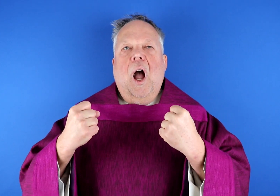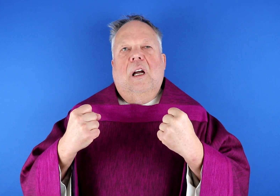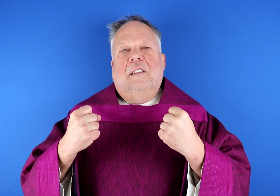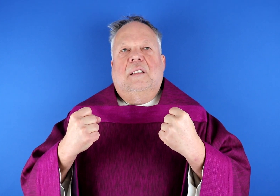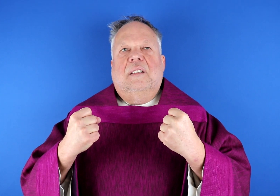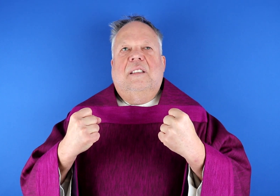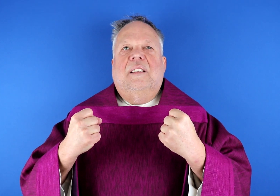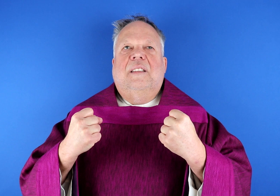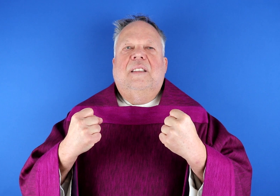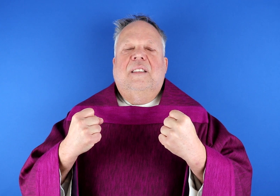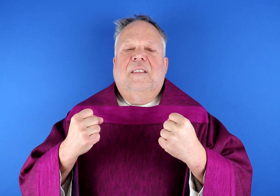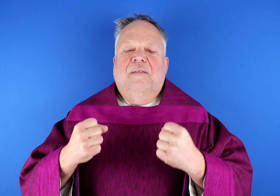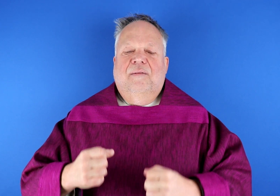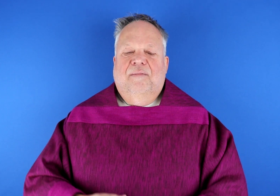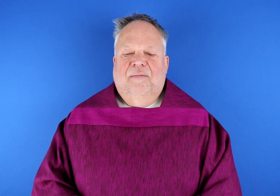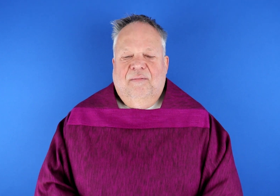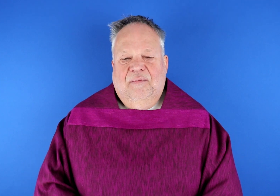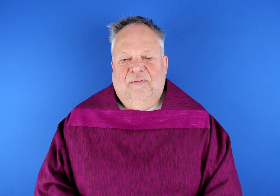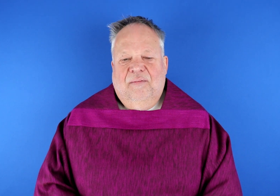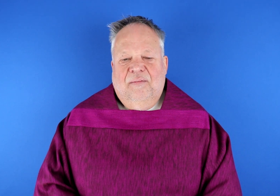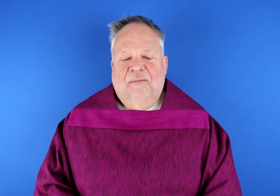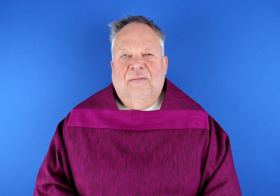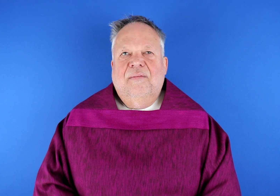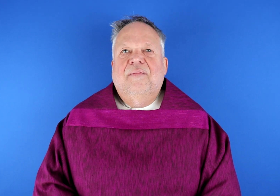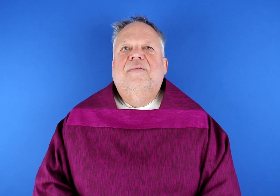Und so etwas bietet eine hohe Sicherheit.